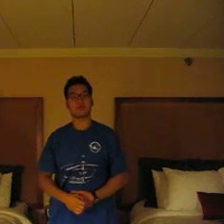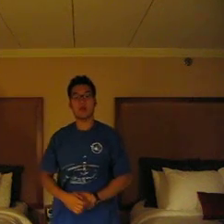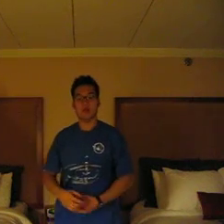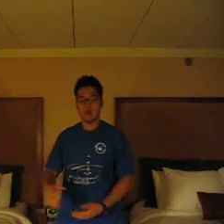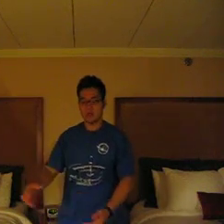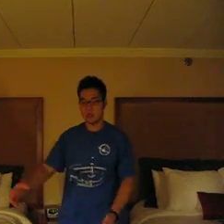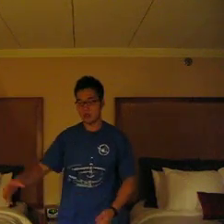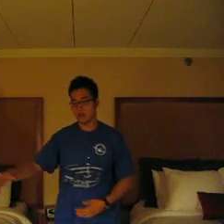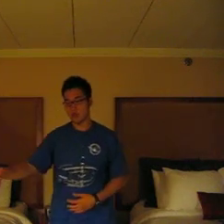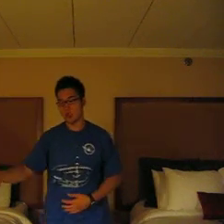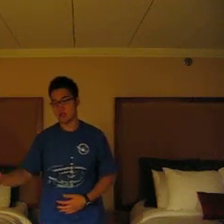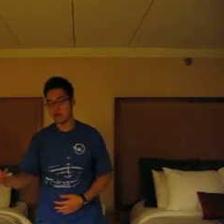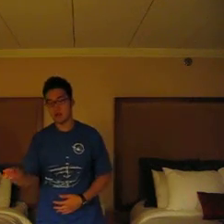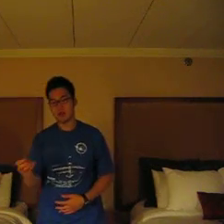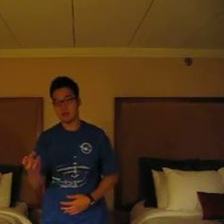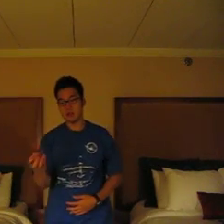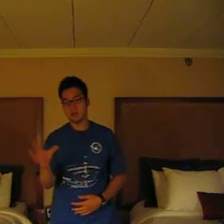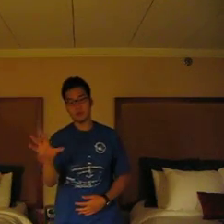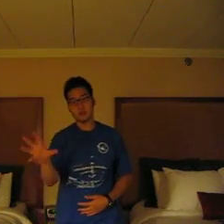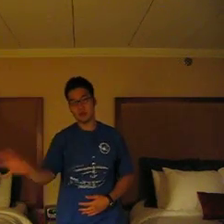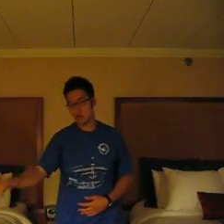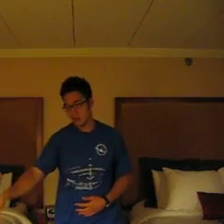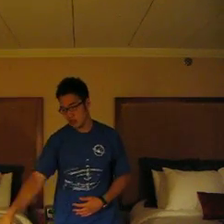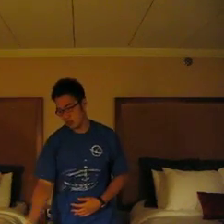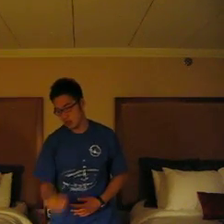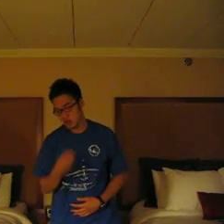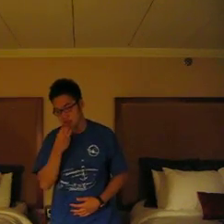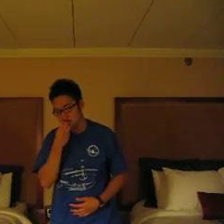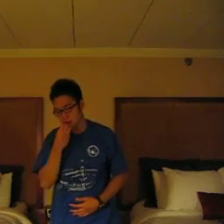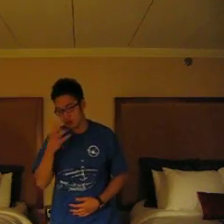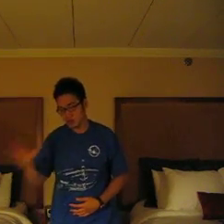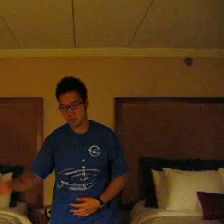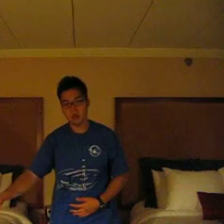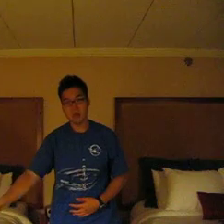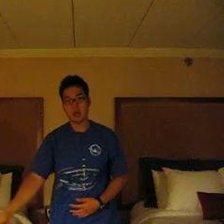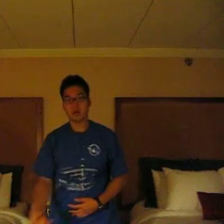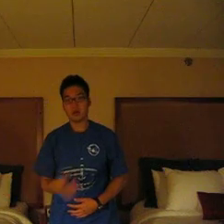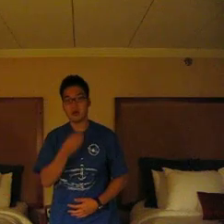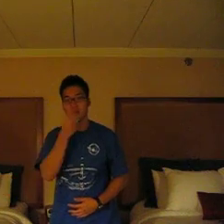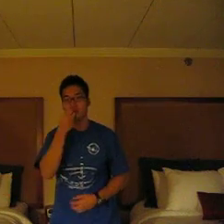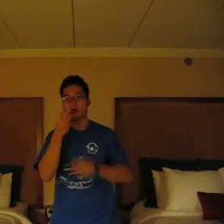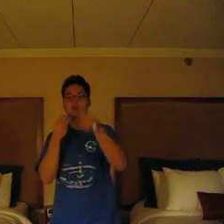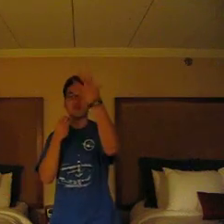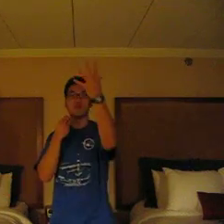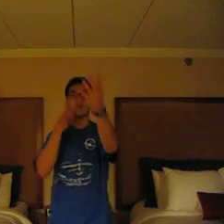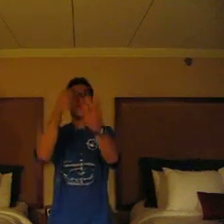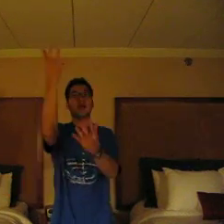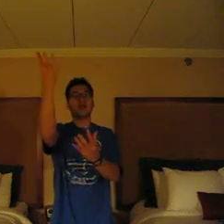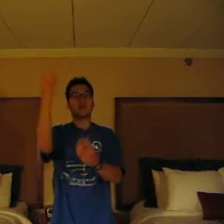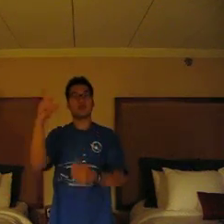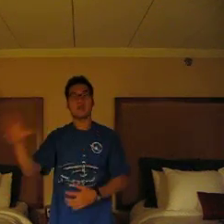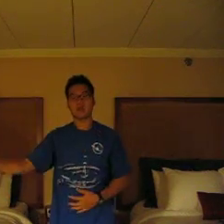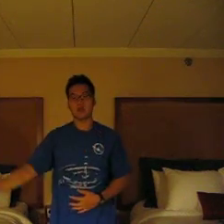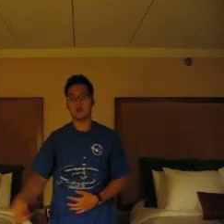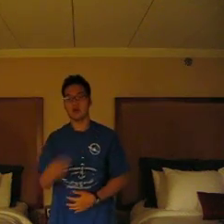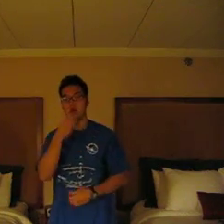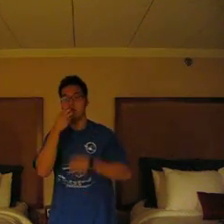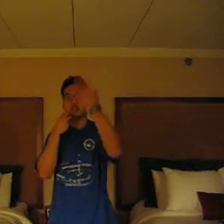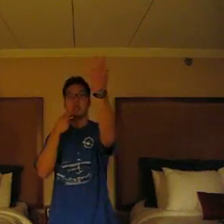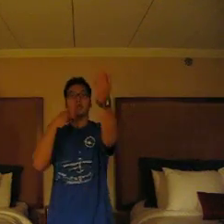그 다음에 거룩한 거룩한은 손으로 이렇게 뭘 지워먹는거죠 거룩한 거 왼손